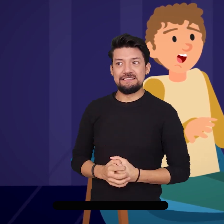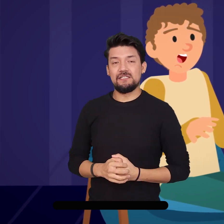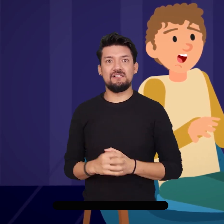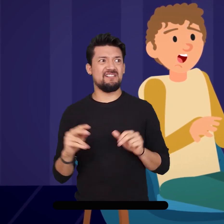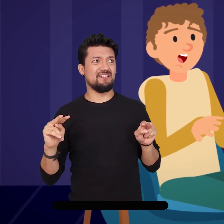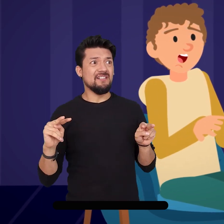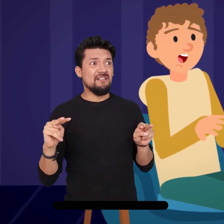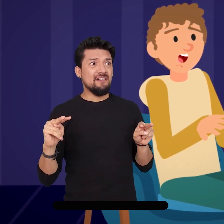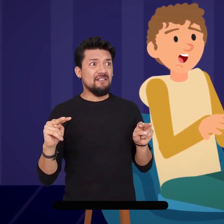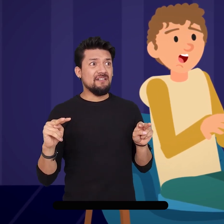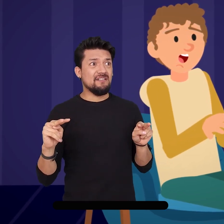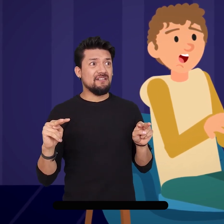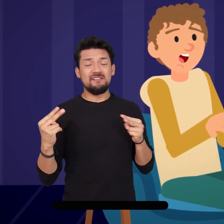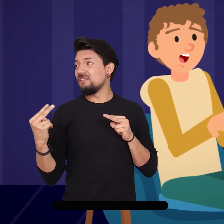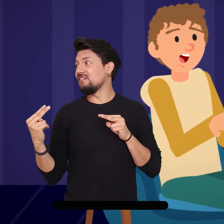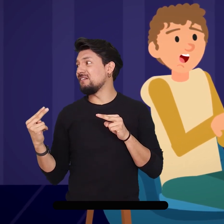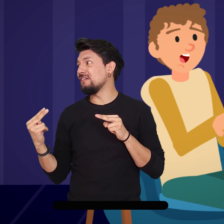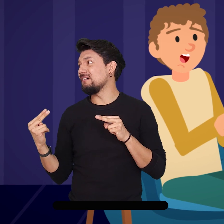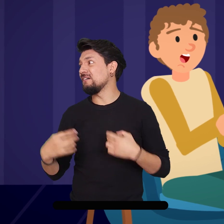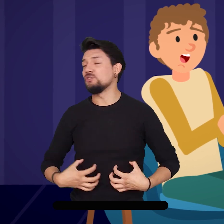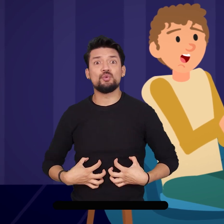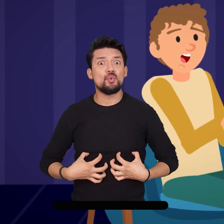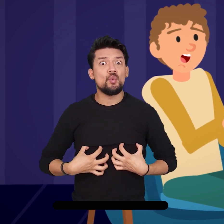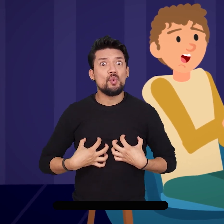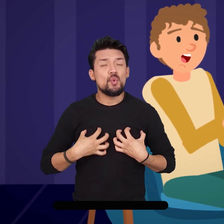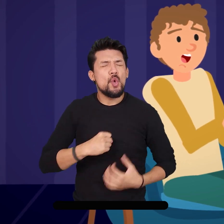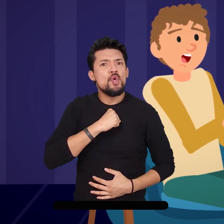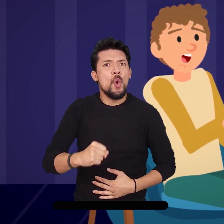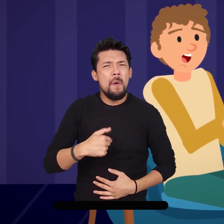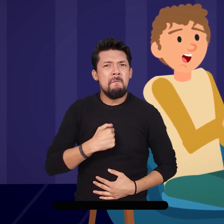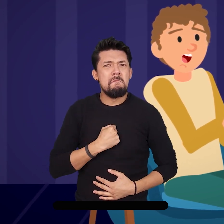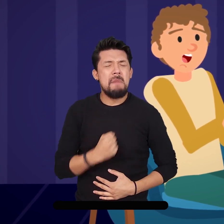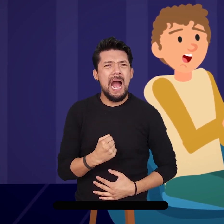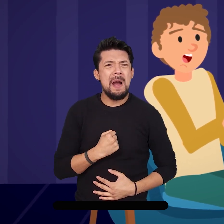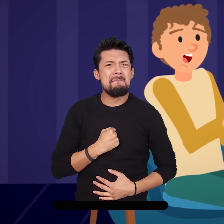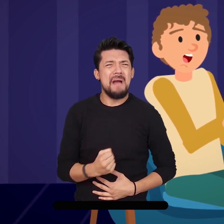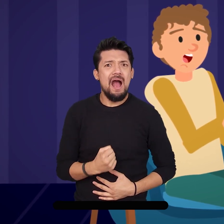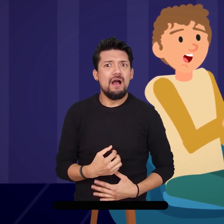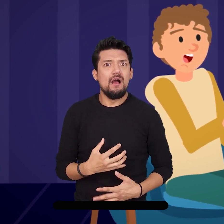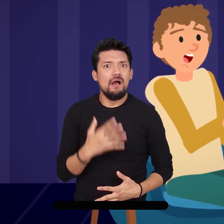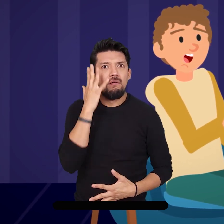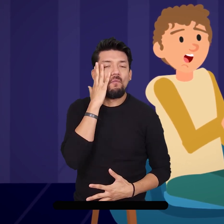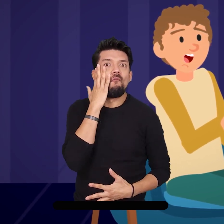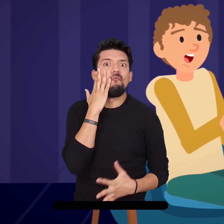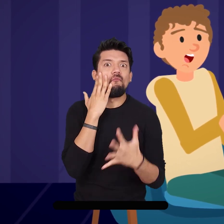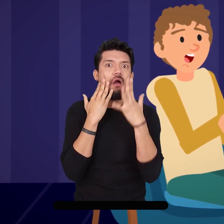A Josué y a Hugo les latía muy rápido el corazón. Empezaron a sudar por el